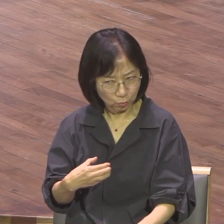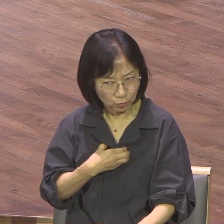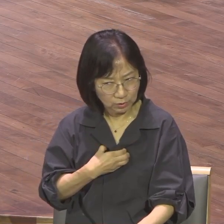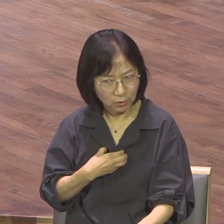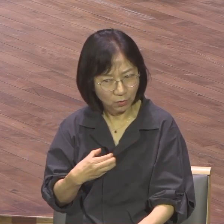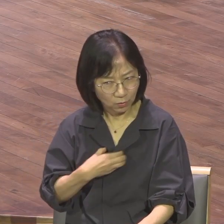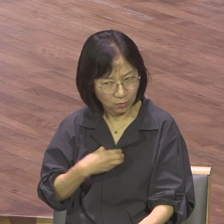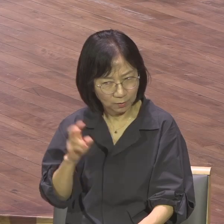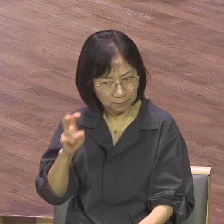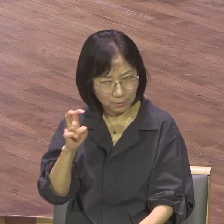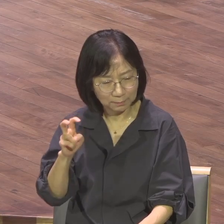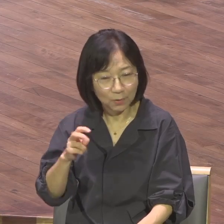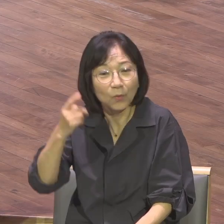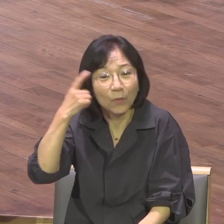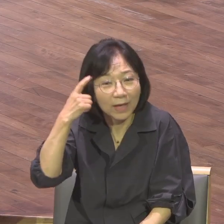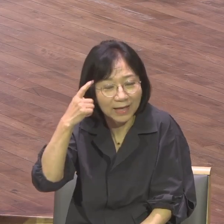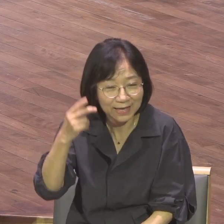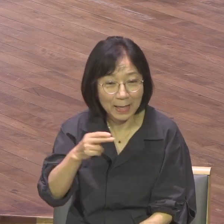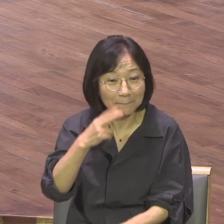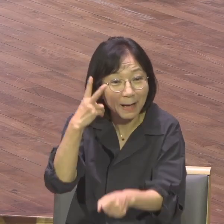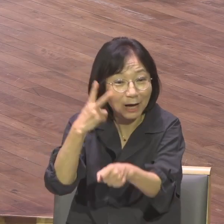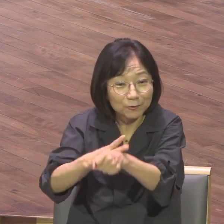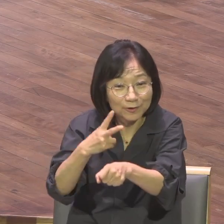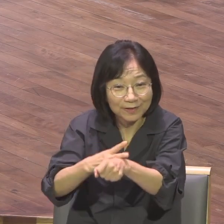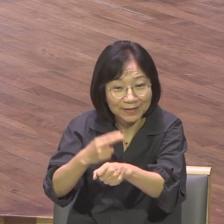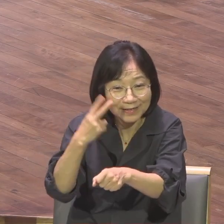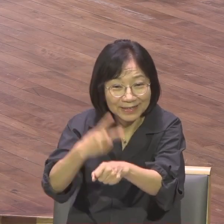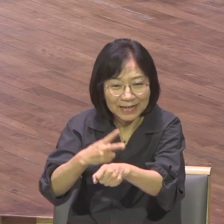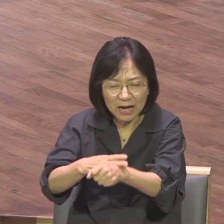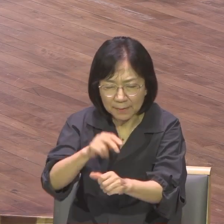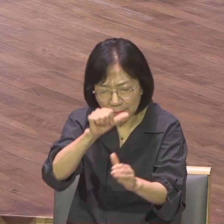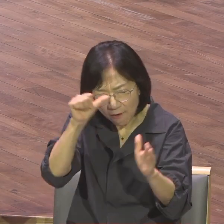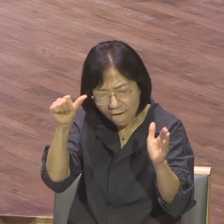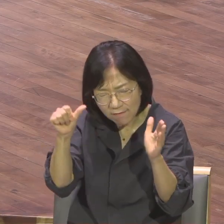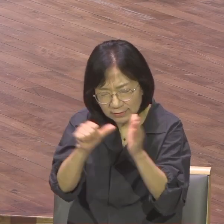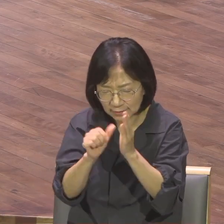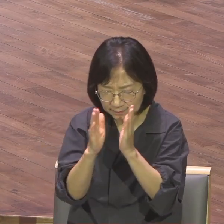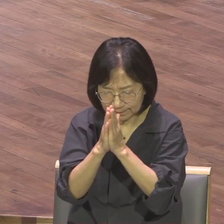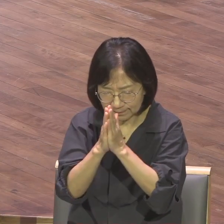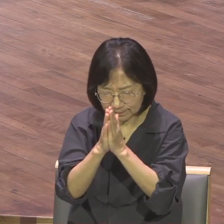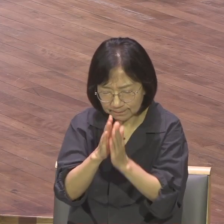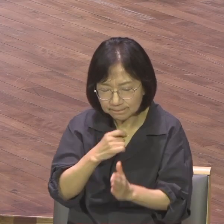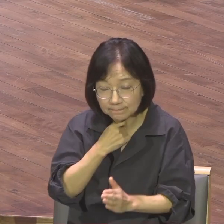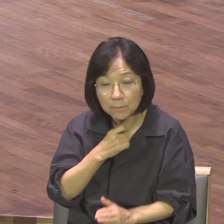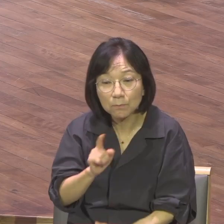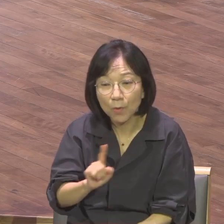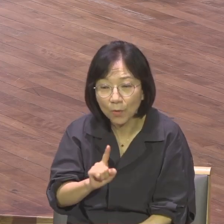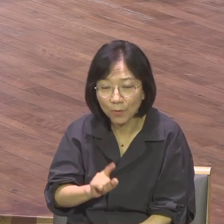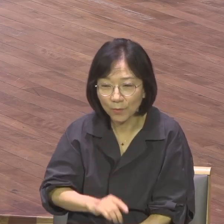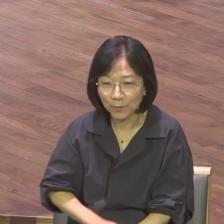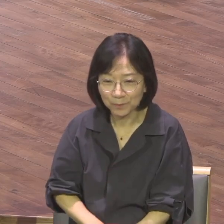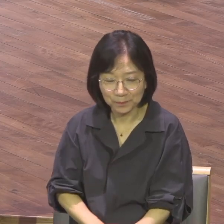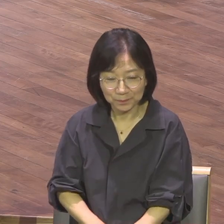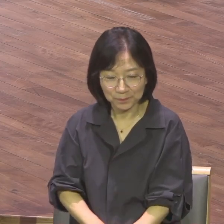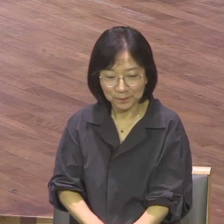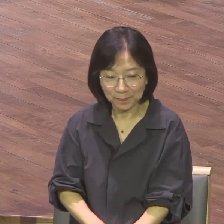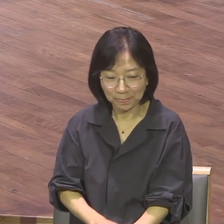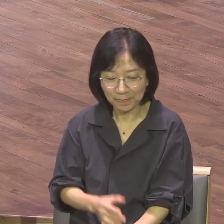일평생 소원이 뭡니까? 바울의 일평생 기도 제목이 뭡니까? 에베소서 3장 19절에 보니까 그리스도의